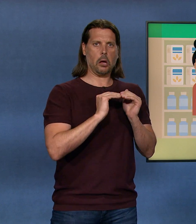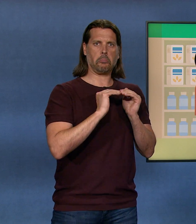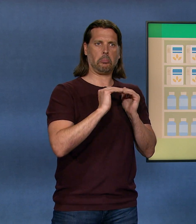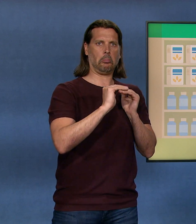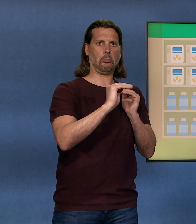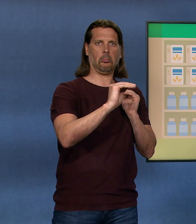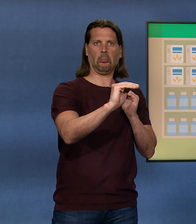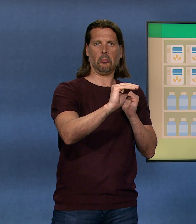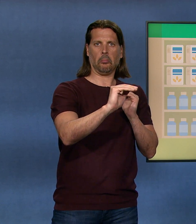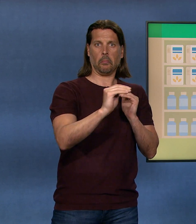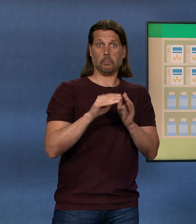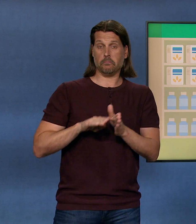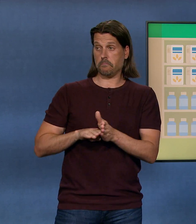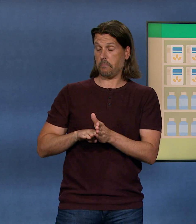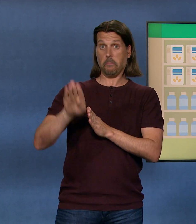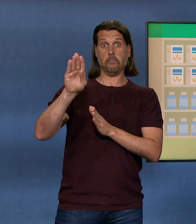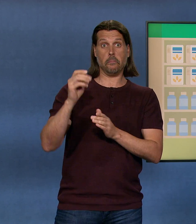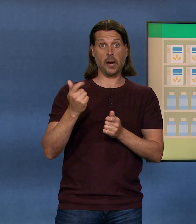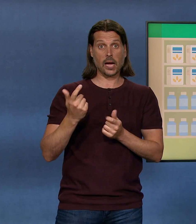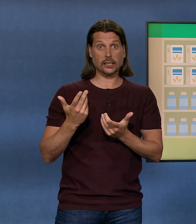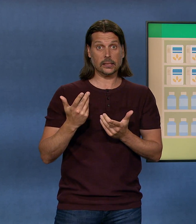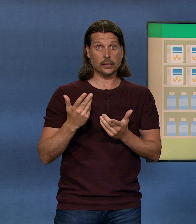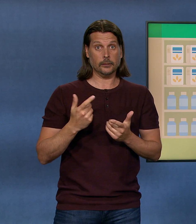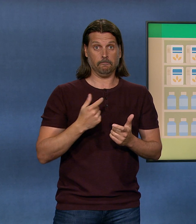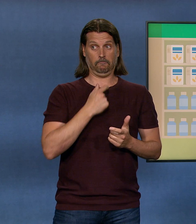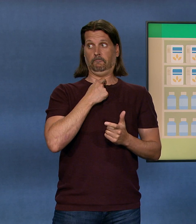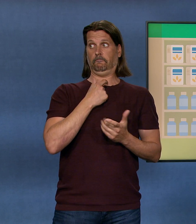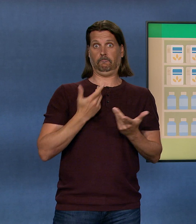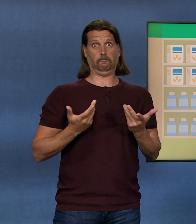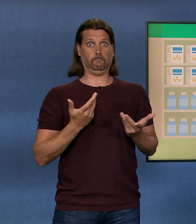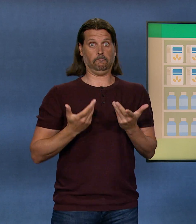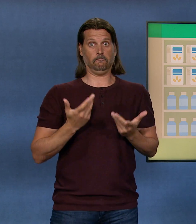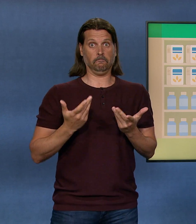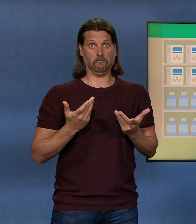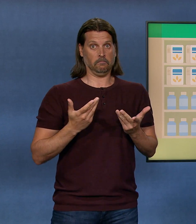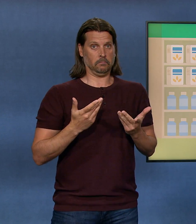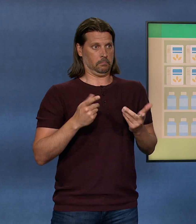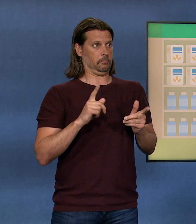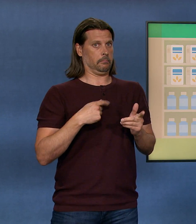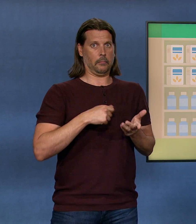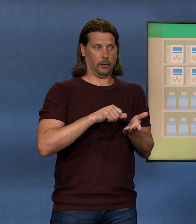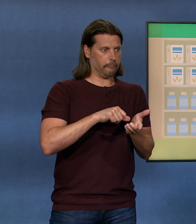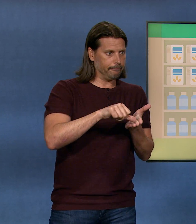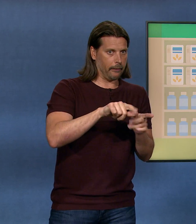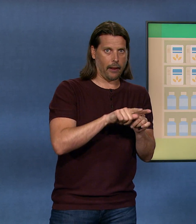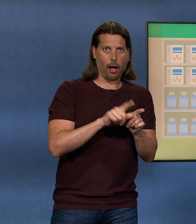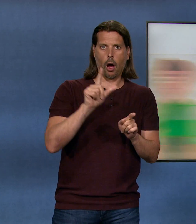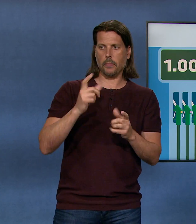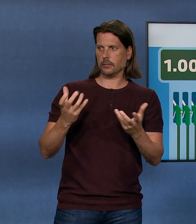Lohn bleibt nämlich gleich, aber sie können sich mit dem Geld wegen der Inflation weniger kaufen als vorher und müssen